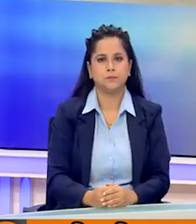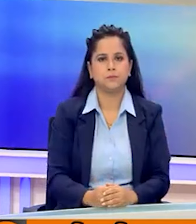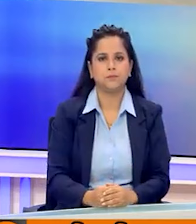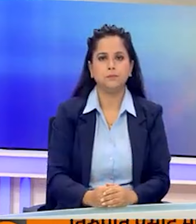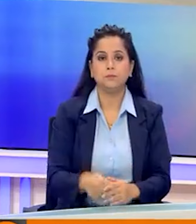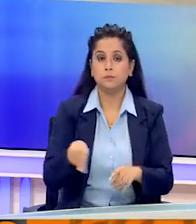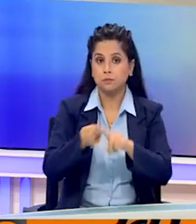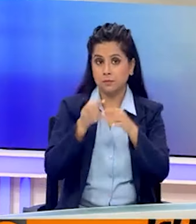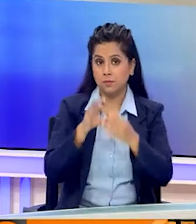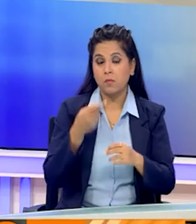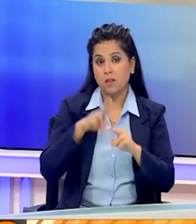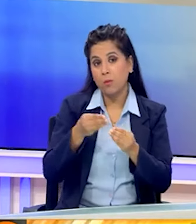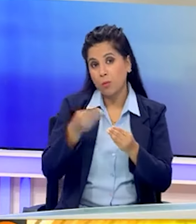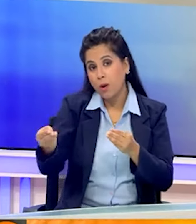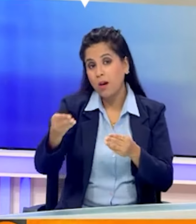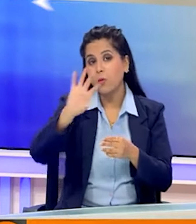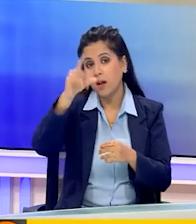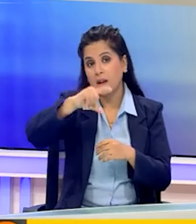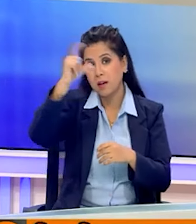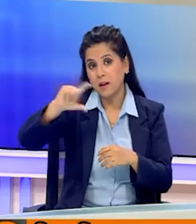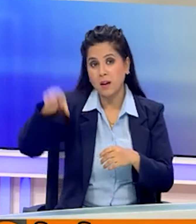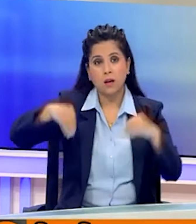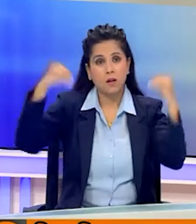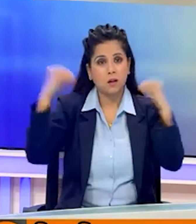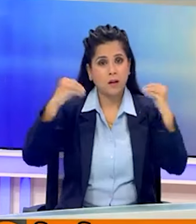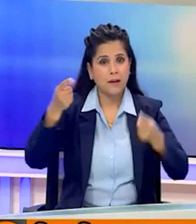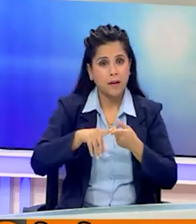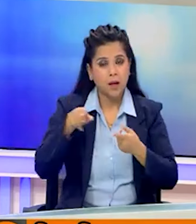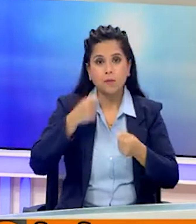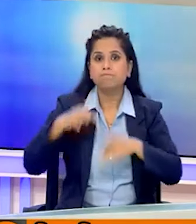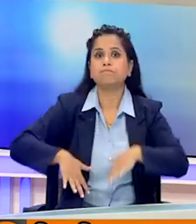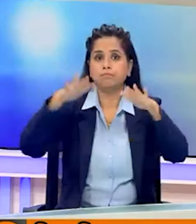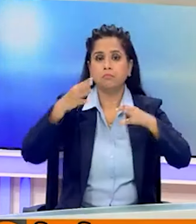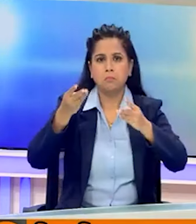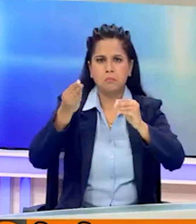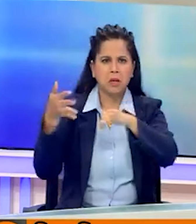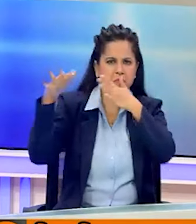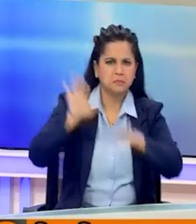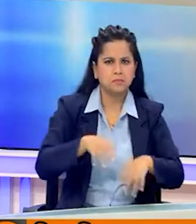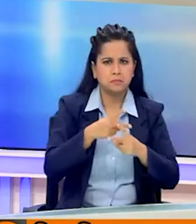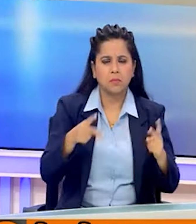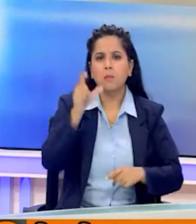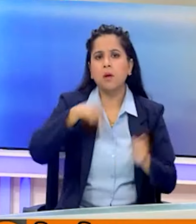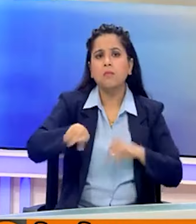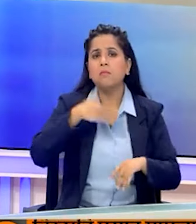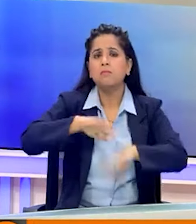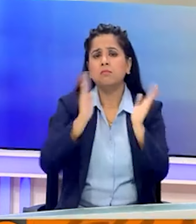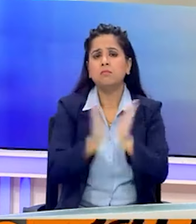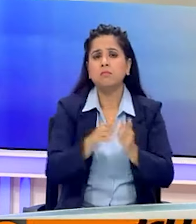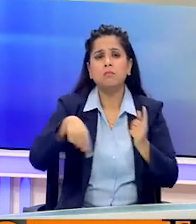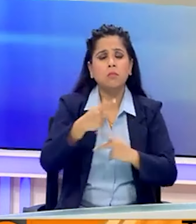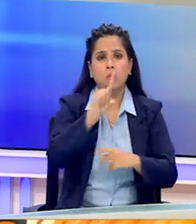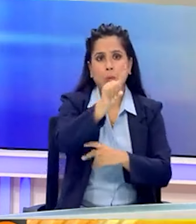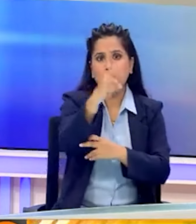और वहीं बात अगर पड़ोसी देश नेपाल की करें तो वहां बारिश के कारण बाड और भुस्कलन से मन्ने वालों की संख्या बढ़कर